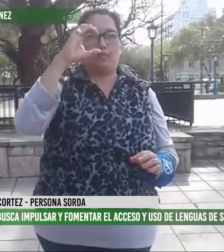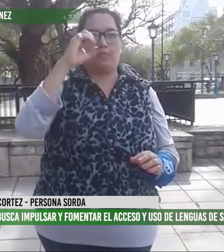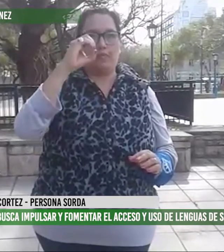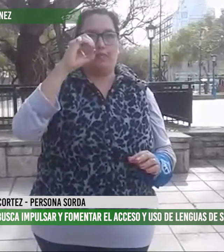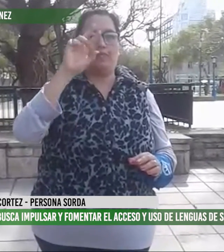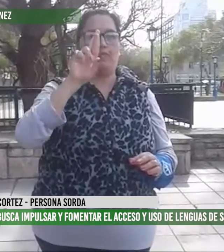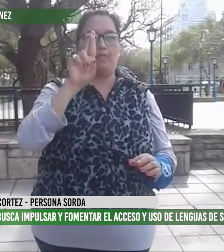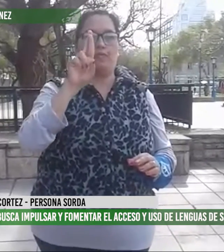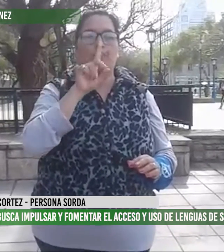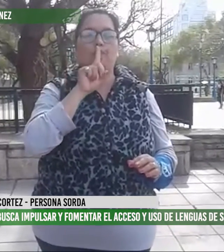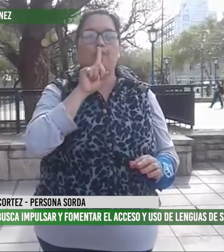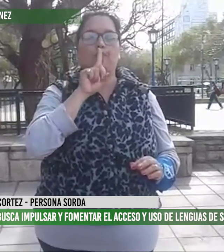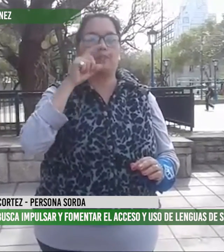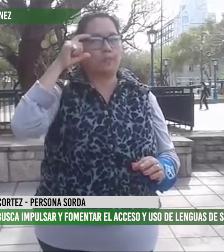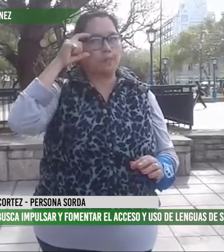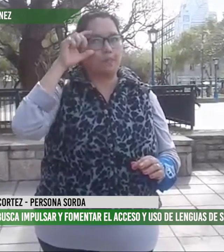es Cortés.